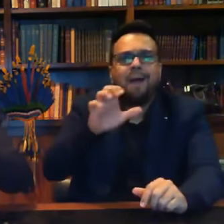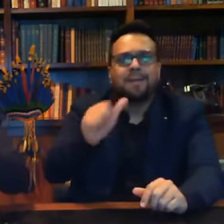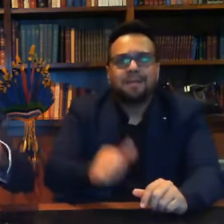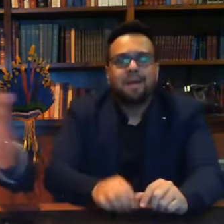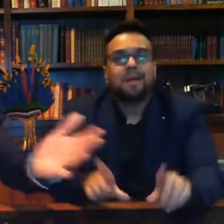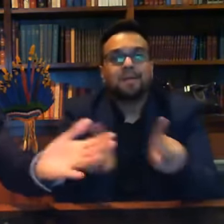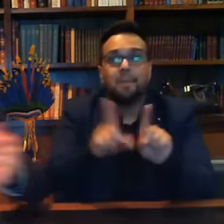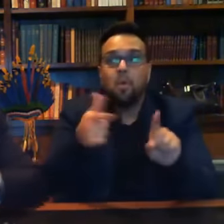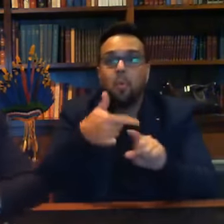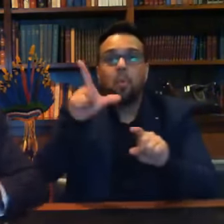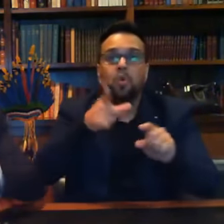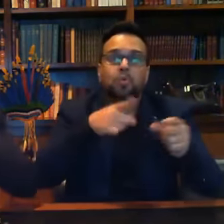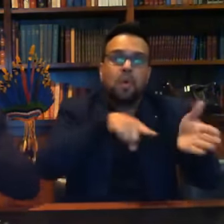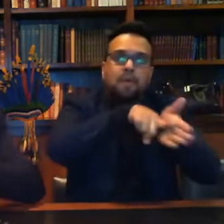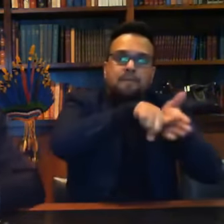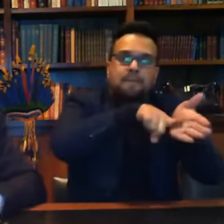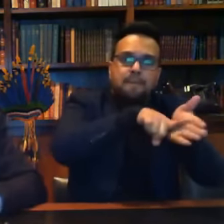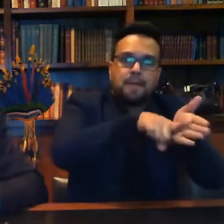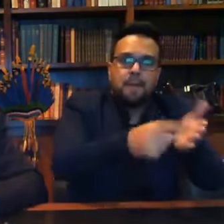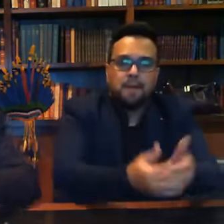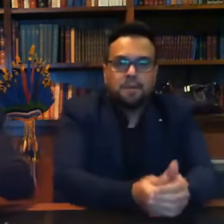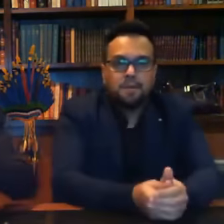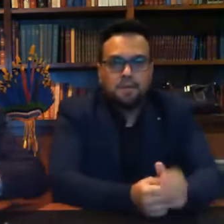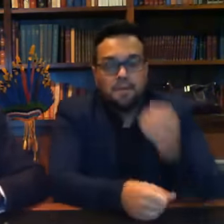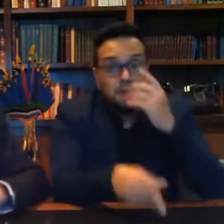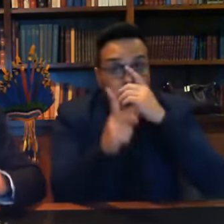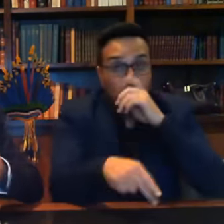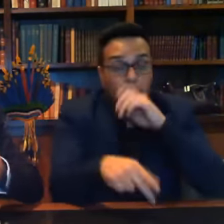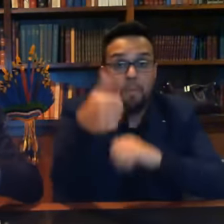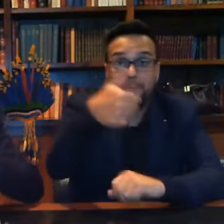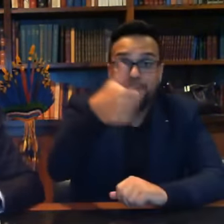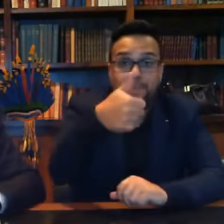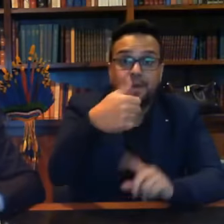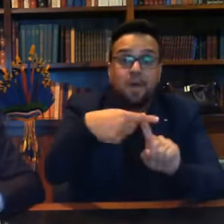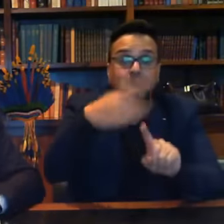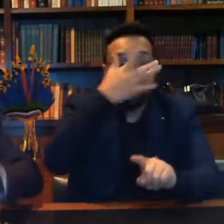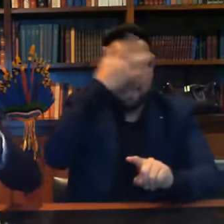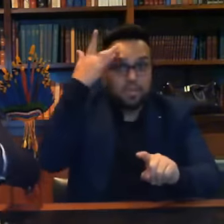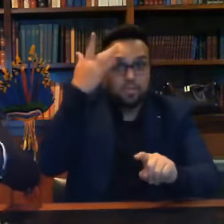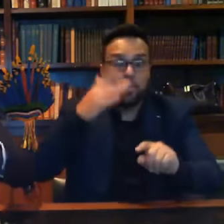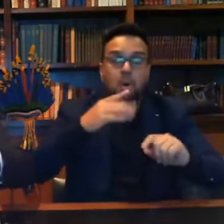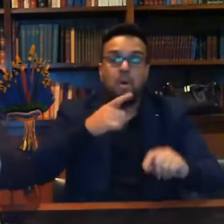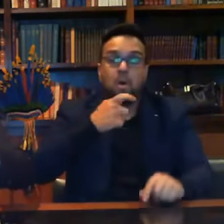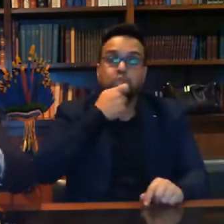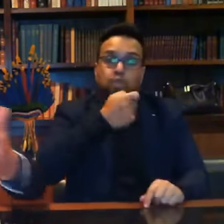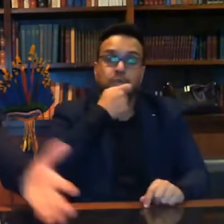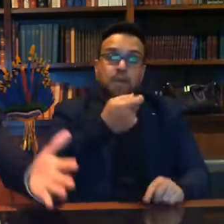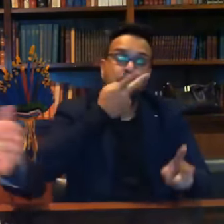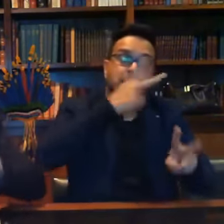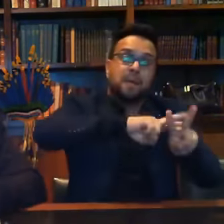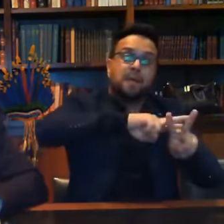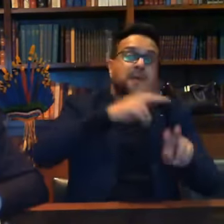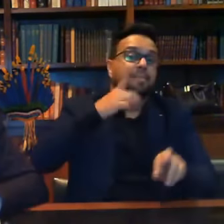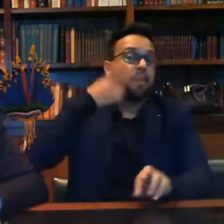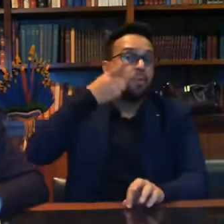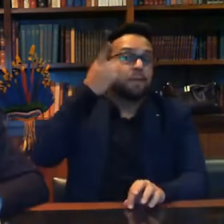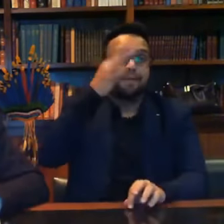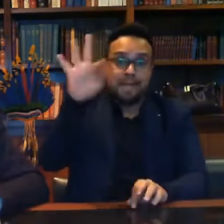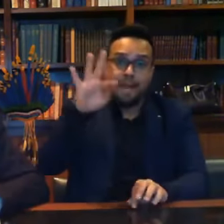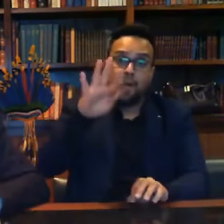vem outro inquérito do fim do mundo como o primeiro, que mantém um jornalista preso, que mantém um deputado federal preso,